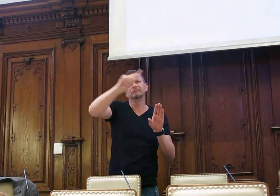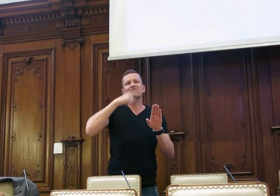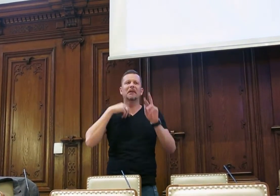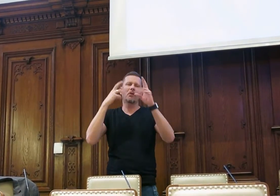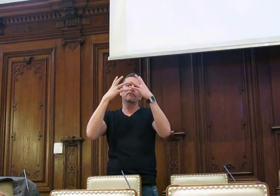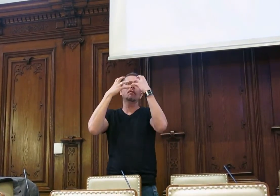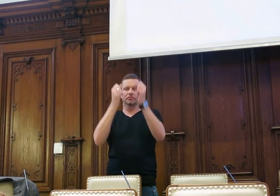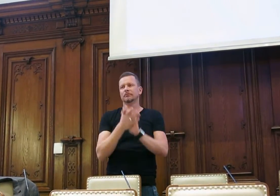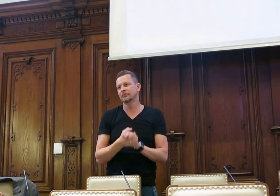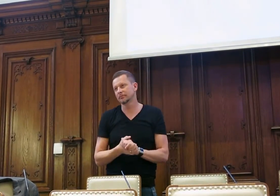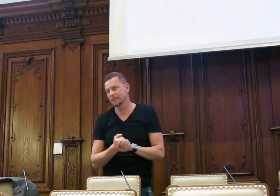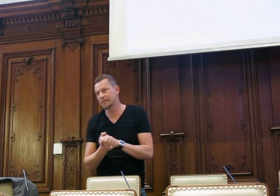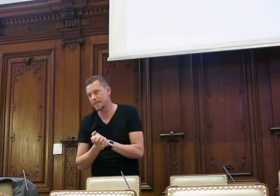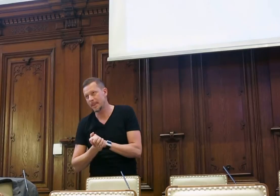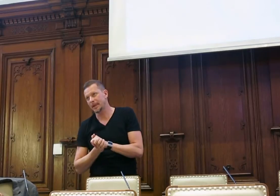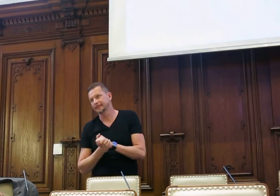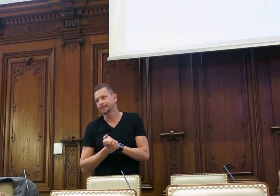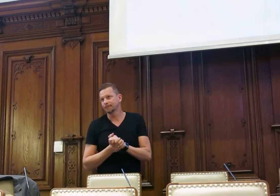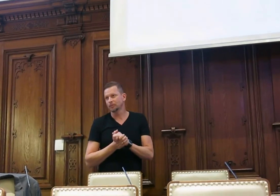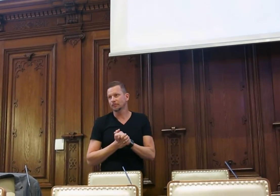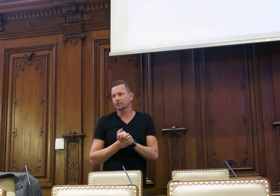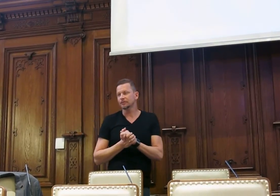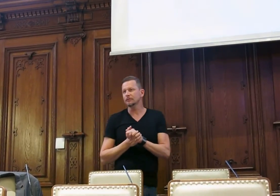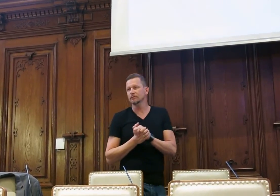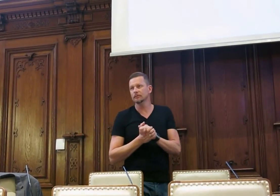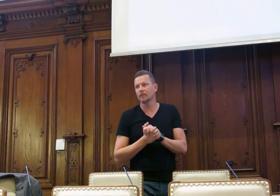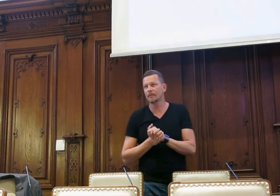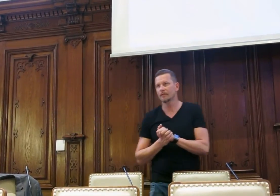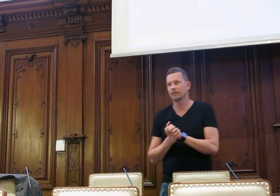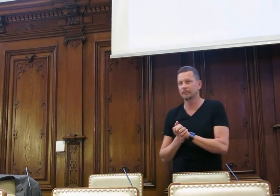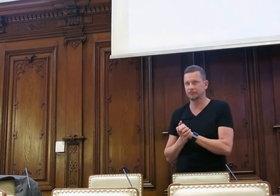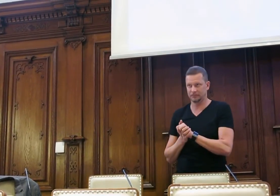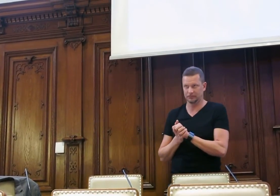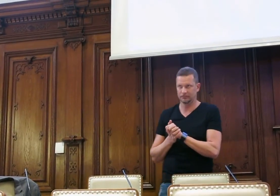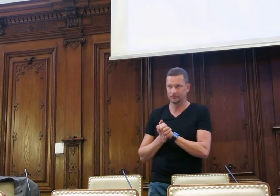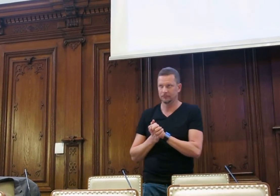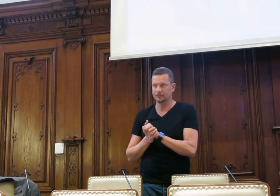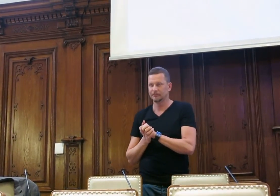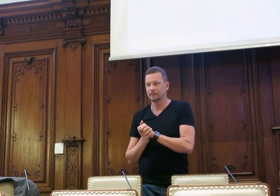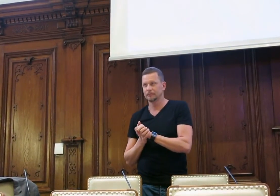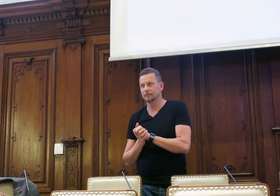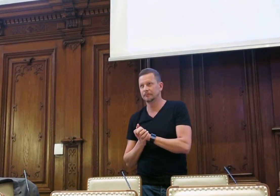sondern ich glaube schon, dass sie mich auch so bestellen werden. Und ich würde mir wünschen, wenn sie das jetzt auf sich gelassen. Ich lassen.